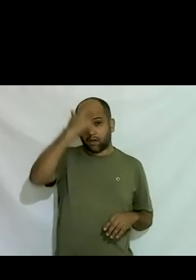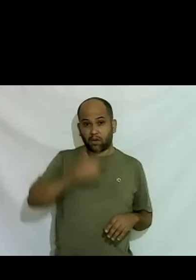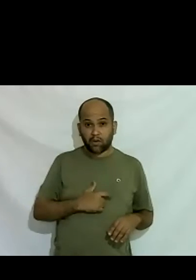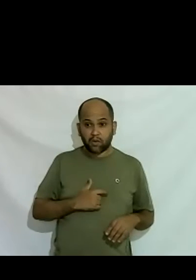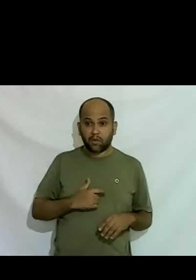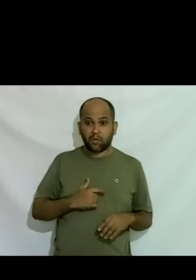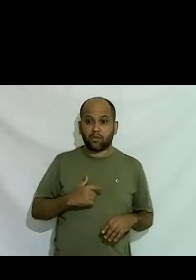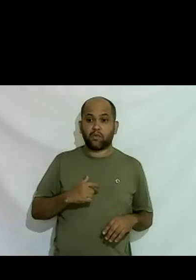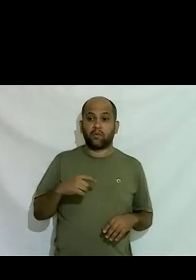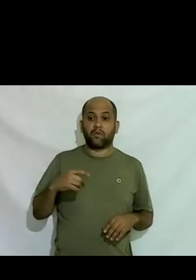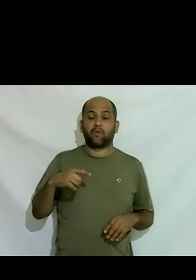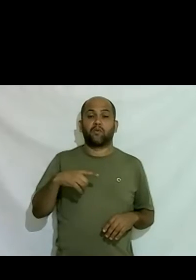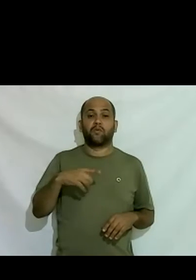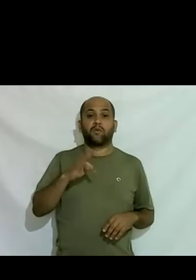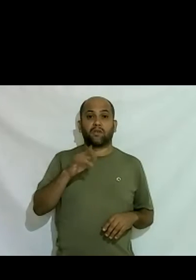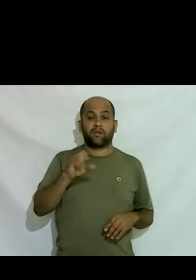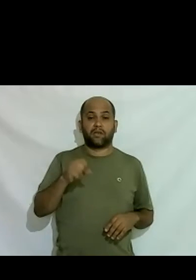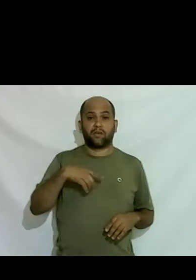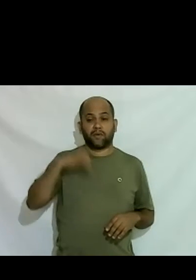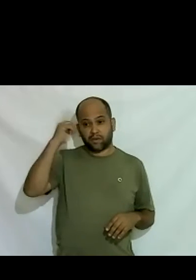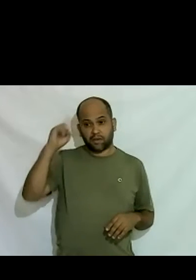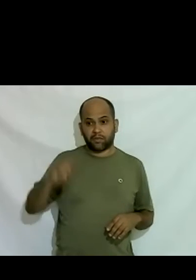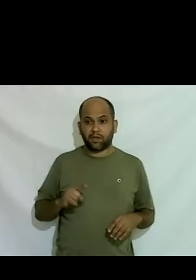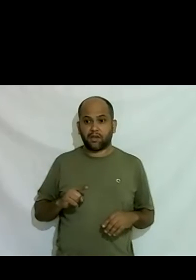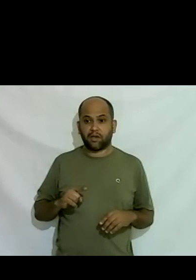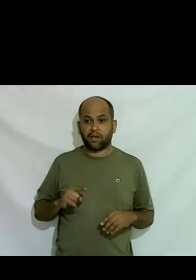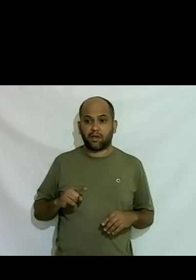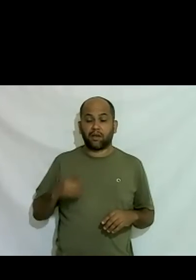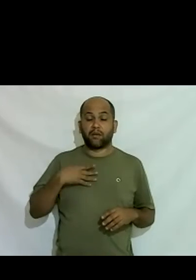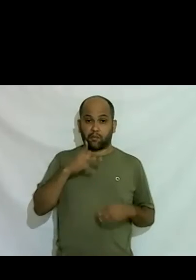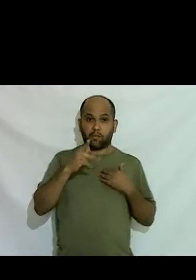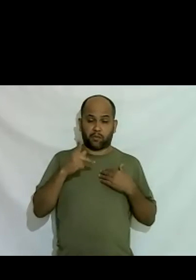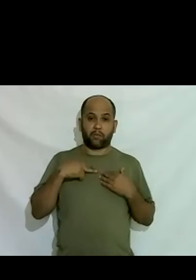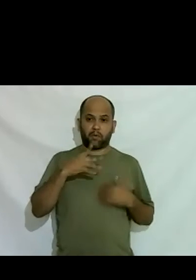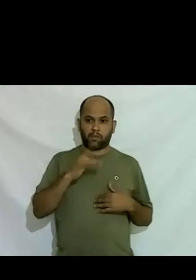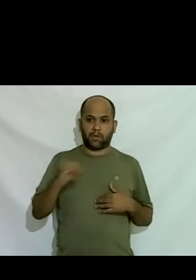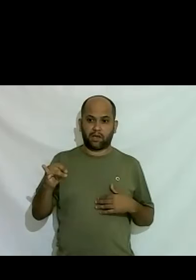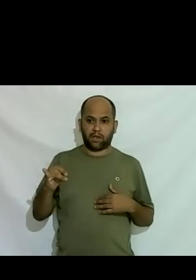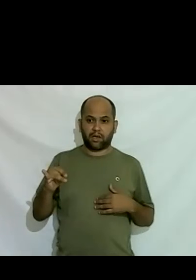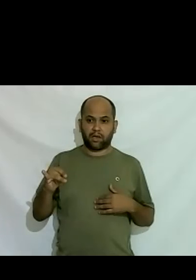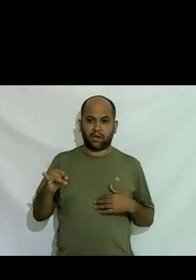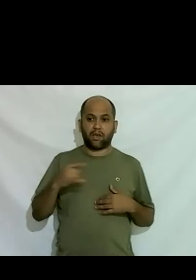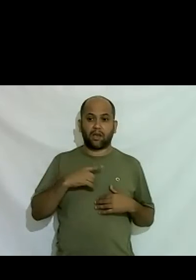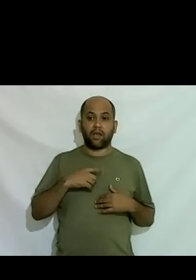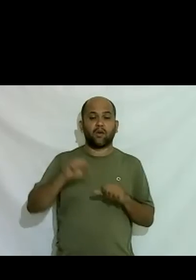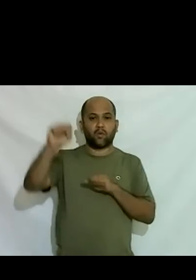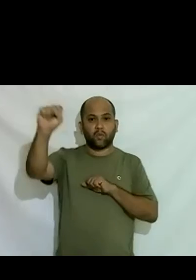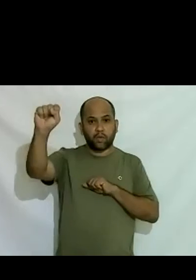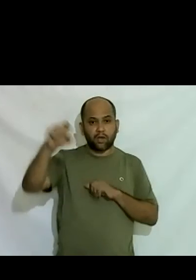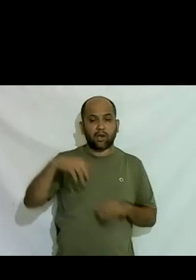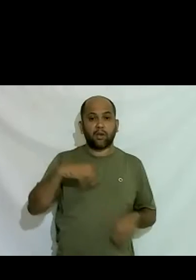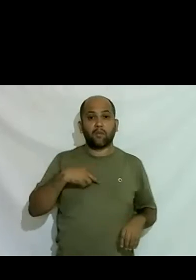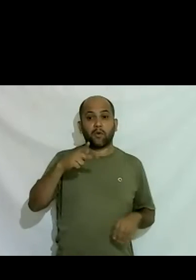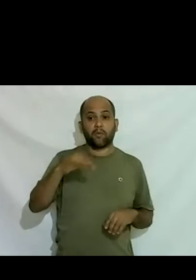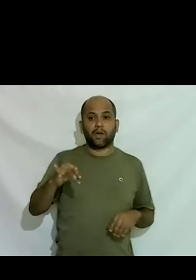sabia né porque meu pai foi um grande herói a sorte foi essa meu pai nunca disse pra mim não